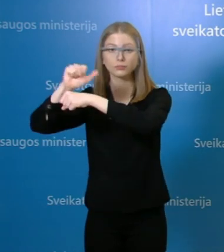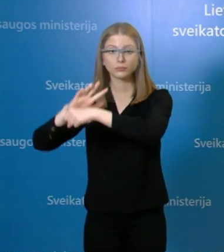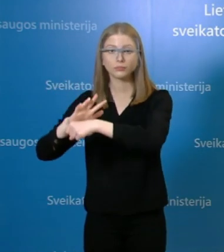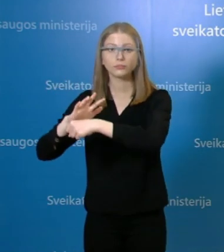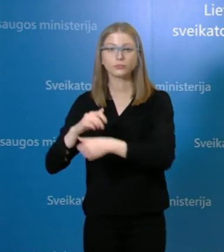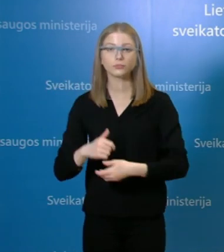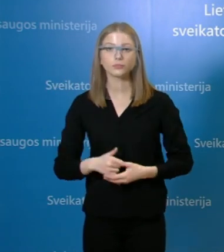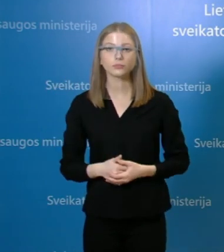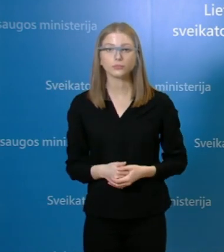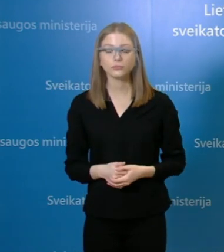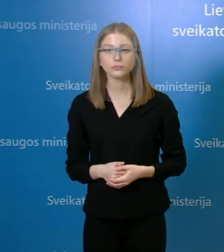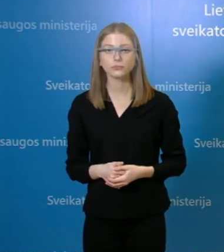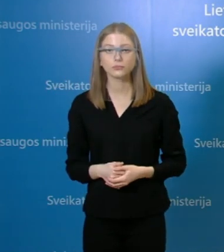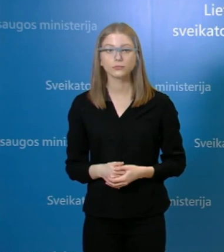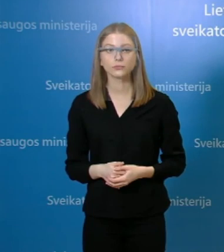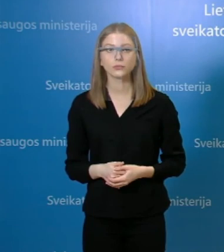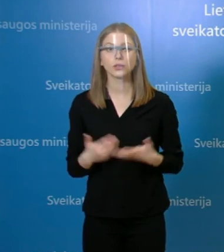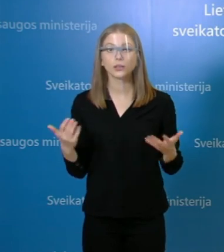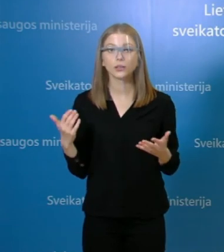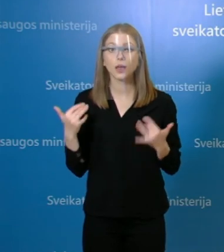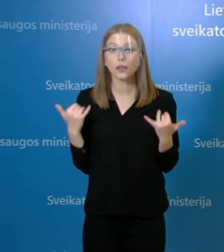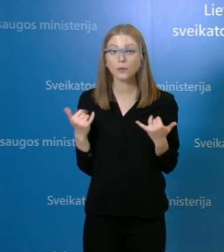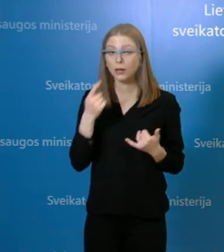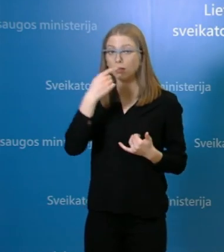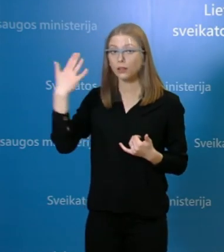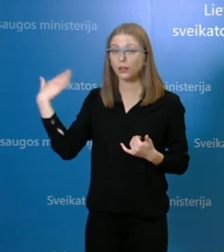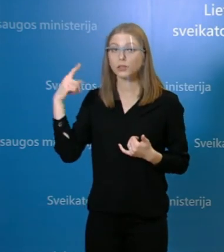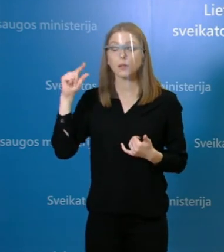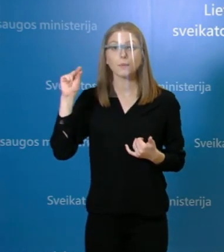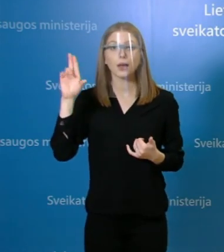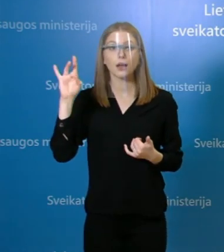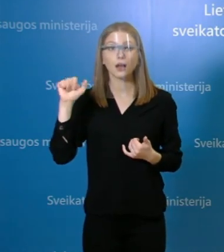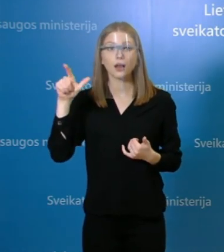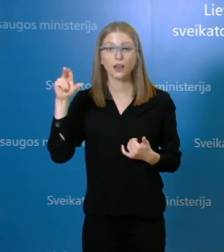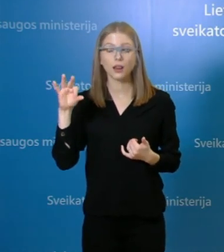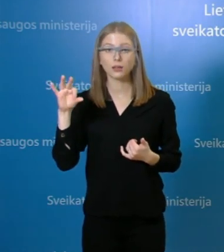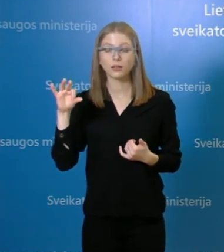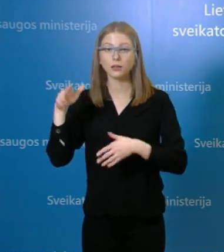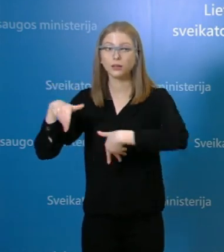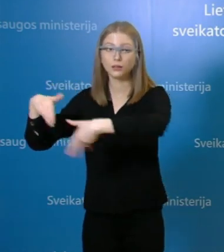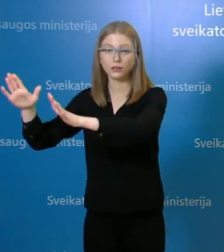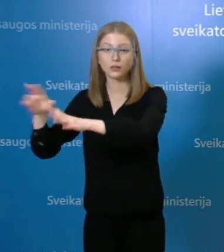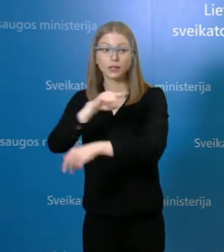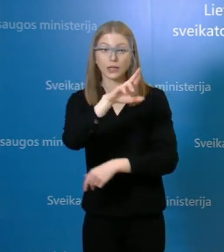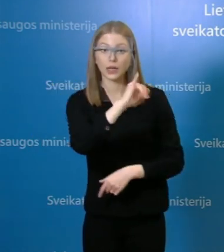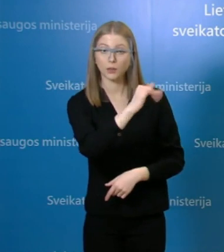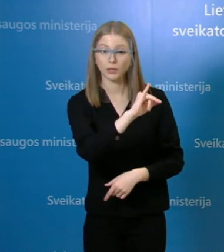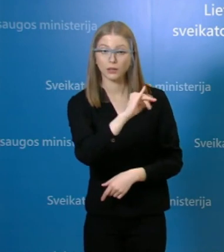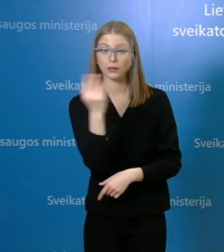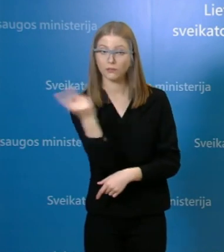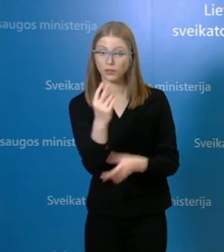atvejai. Ir kaip minėjau, naujas patvirtintas atvejais pergalės gatvėje nėra susijęs su remi parduotuve.